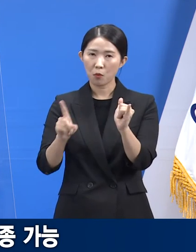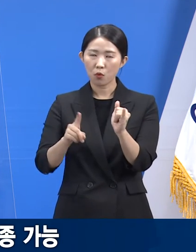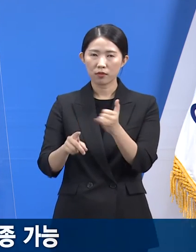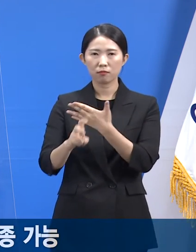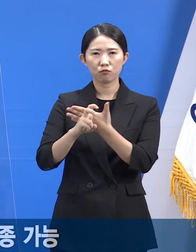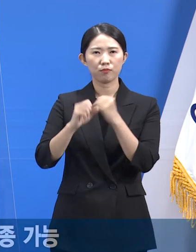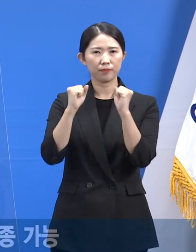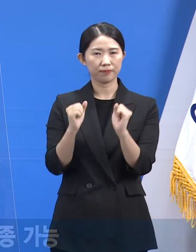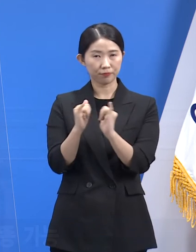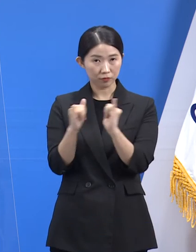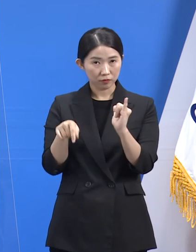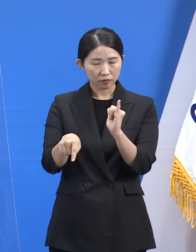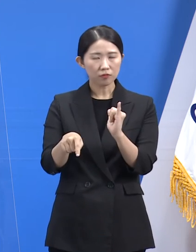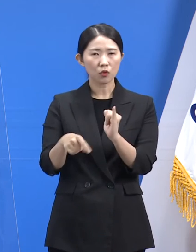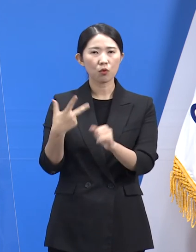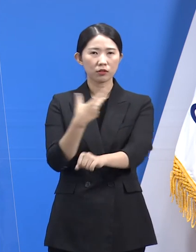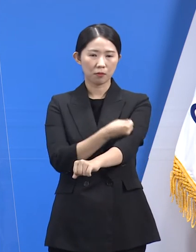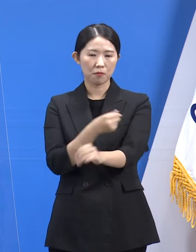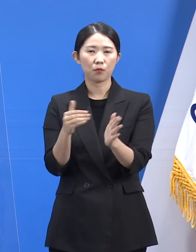백신을 접종하였습니다.